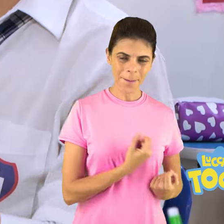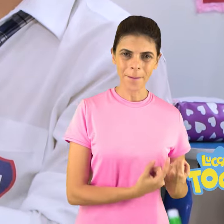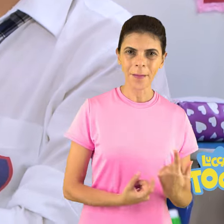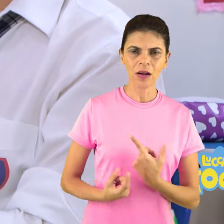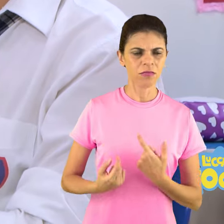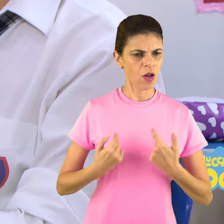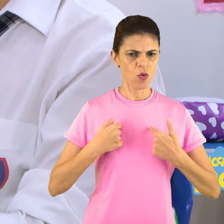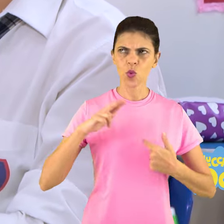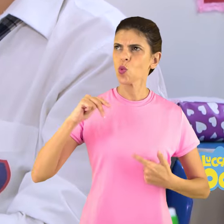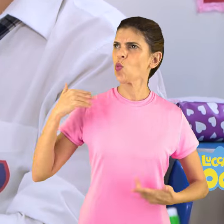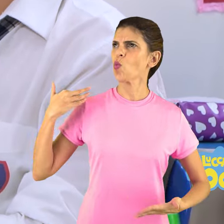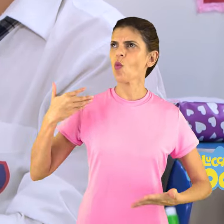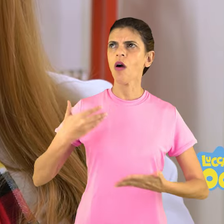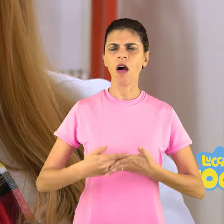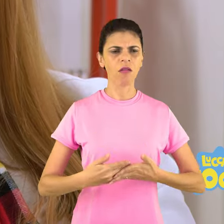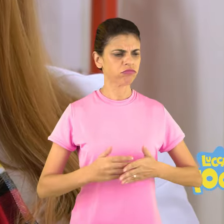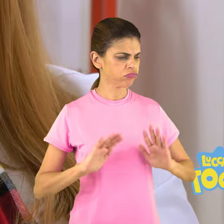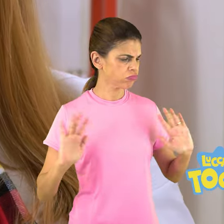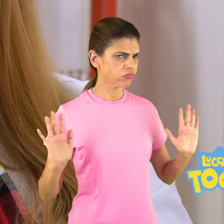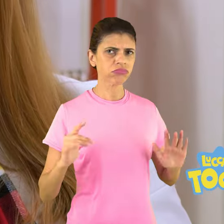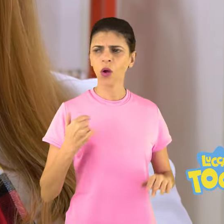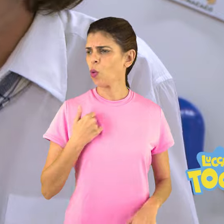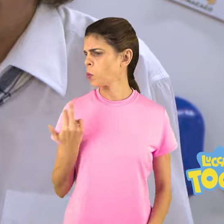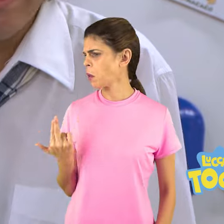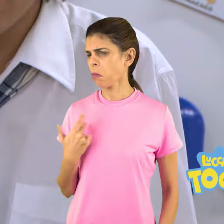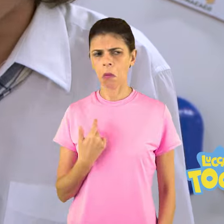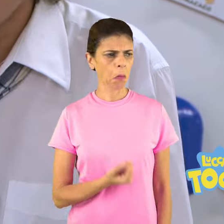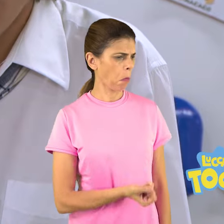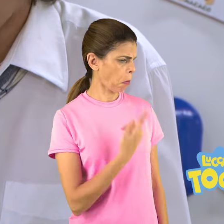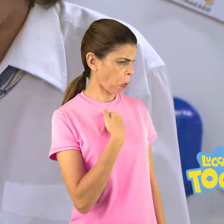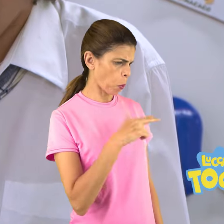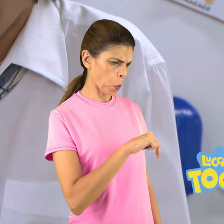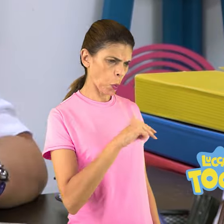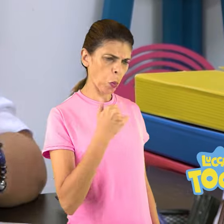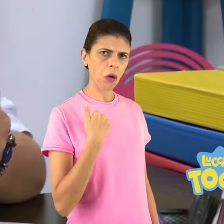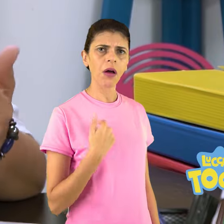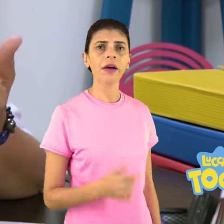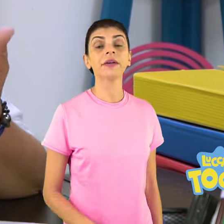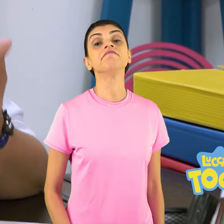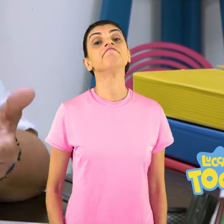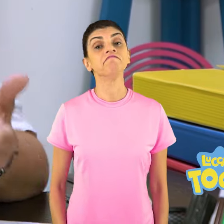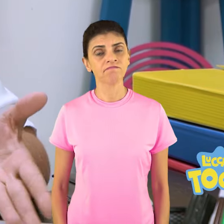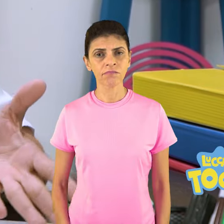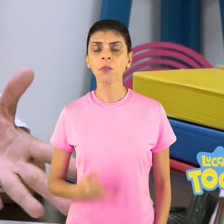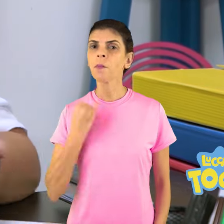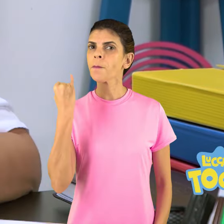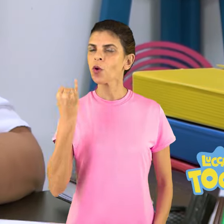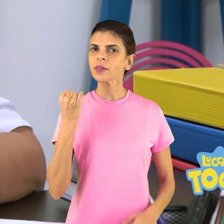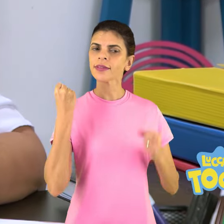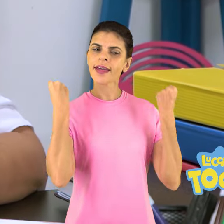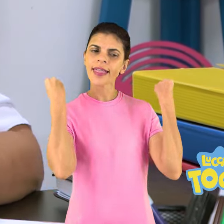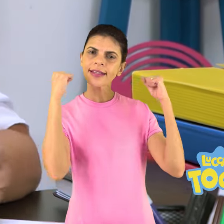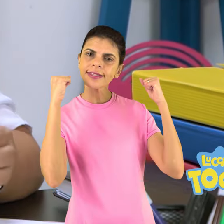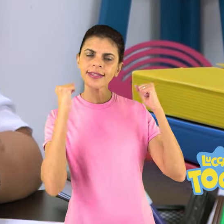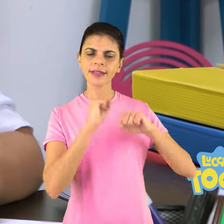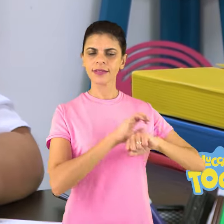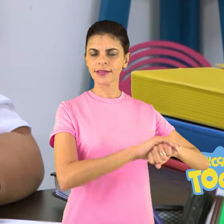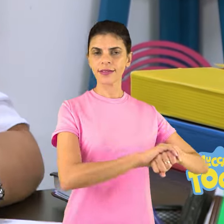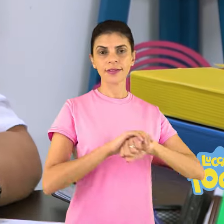alongamento, professora. Nem eu. Nem eu. O alongamento é muito importante. Amanhã na aula de